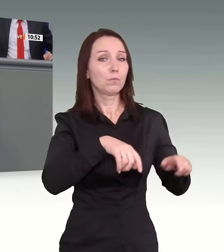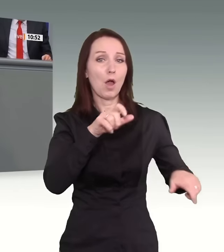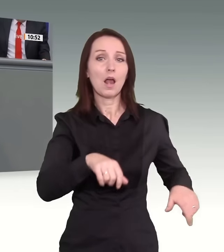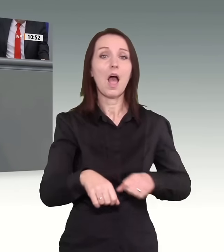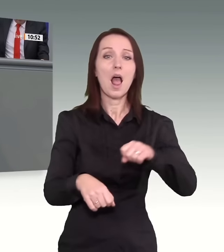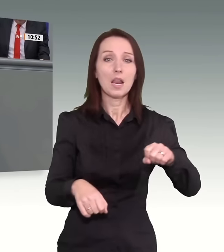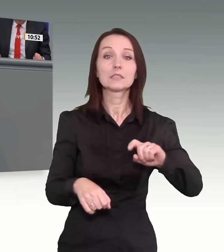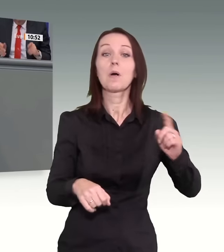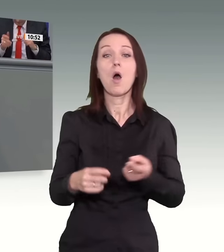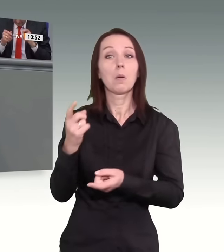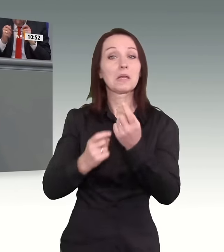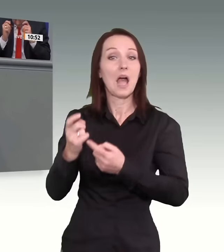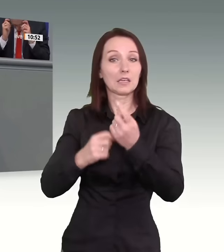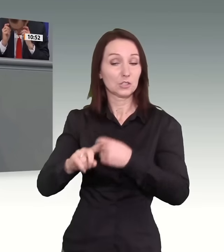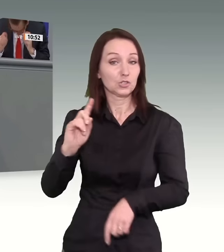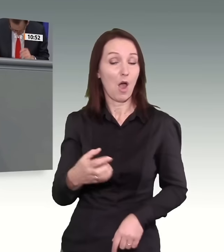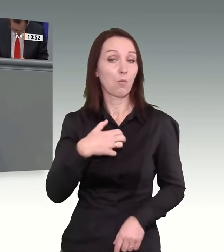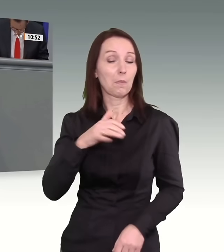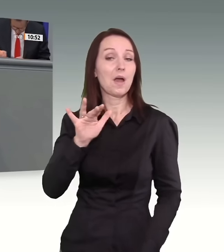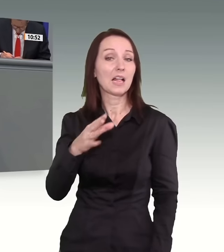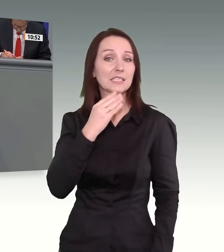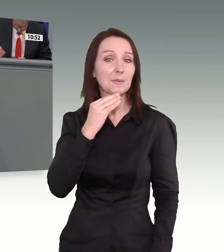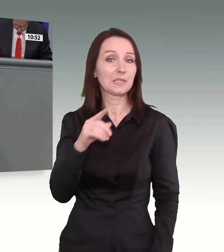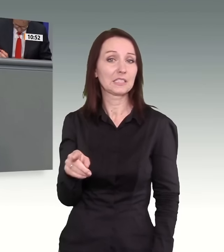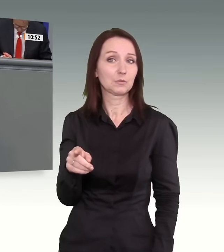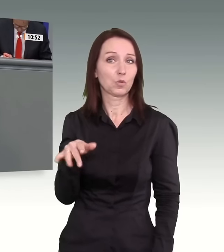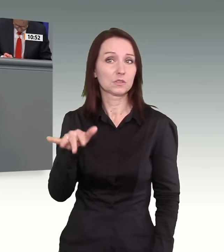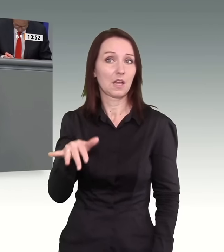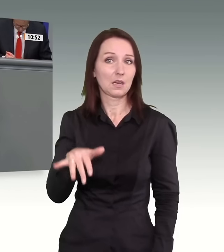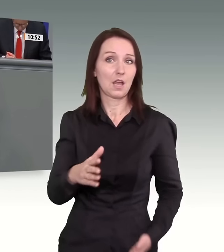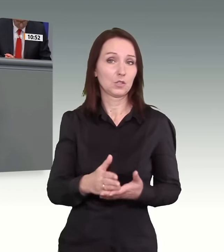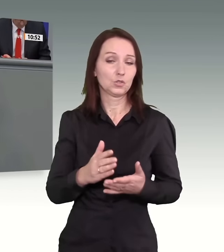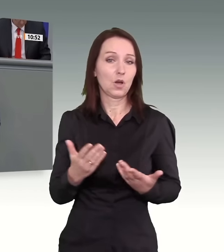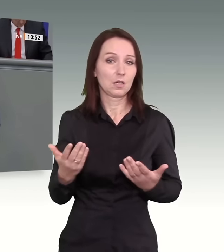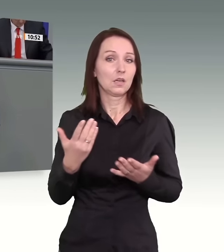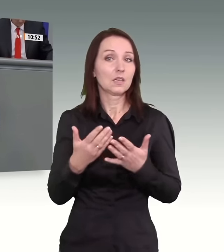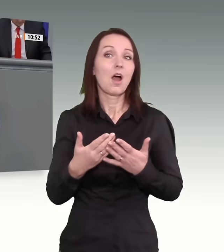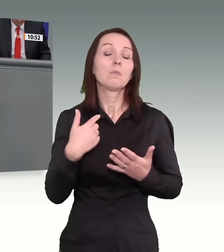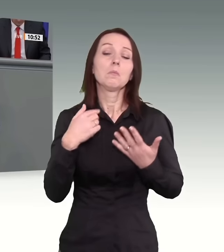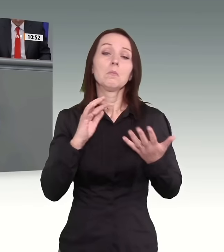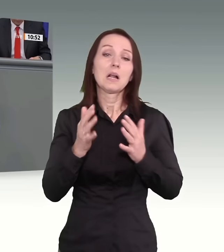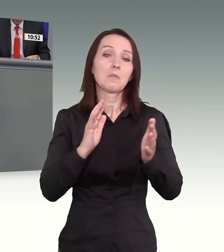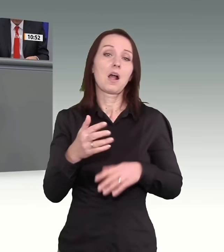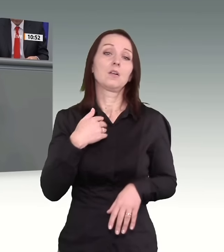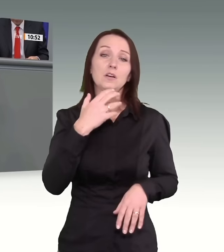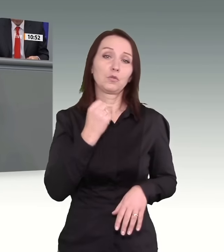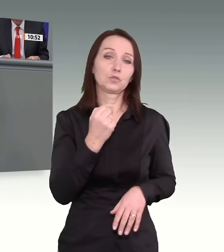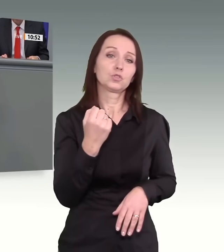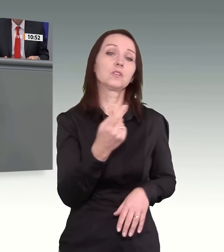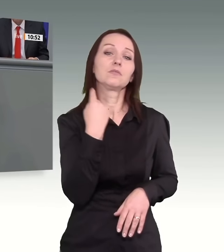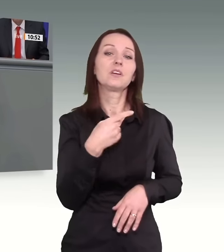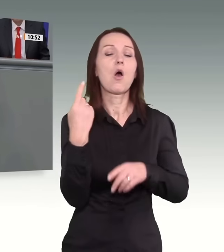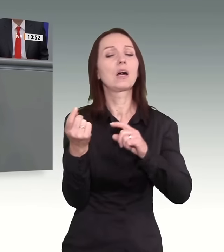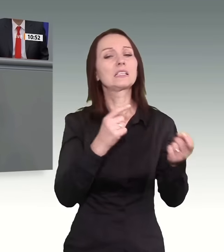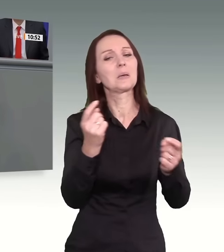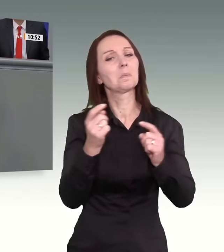aber auch in migrantischen Milieus haben wir Probleme mit Antisemitismus. Und ich würde mir manchmal wünschen, dass wir alle ein wenig unsere Debatten